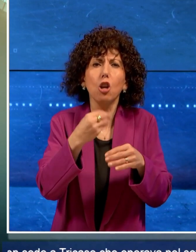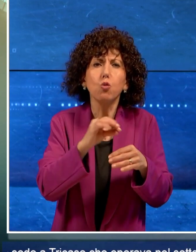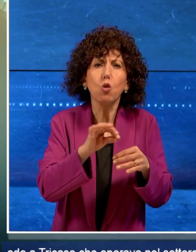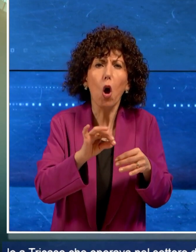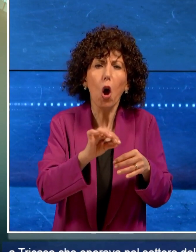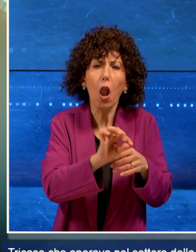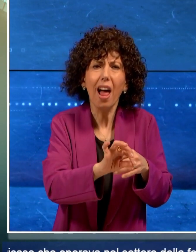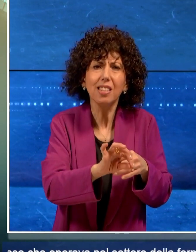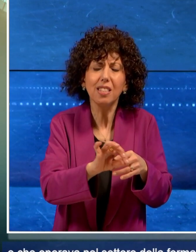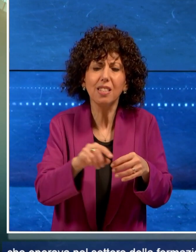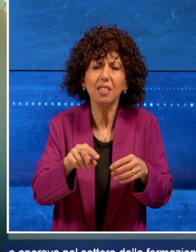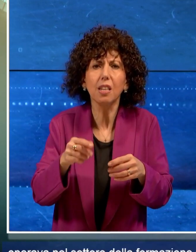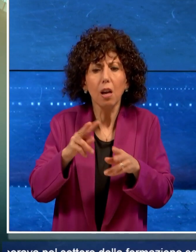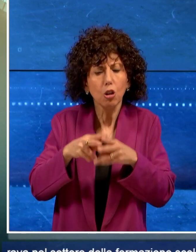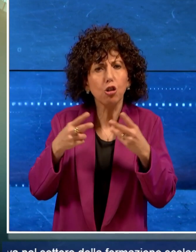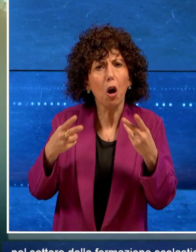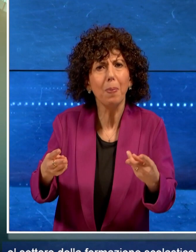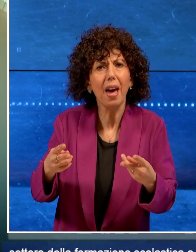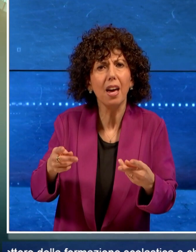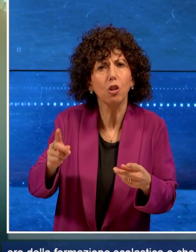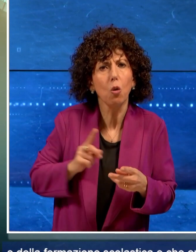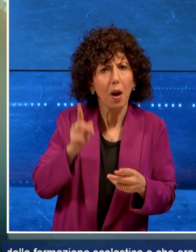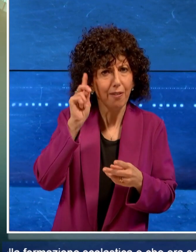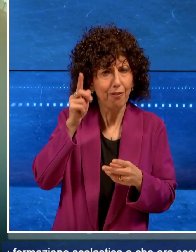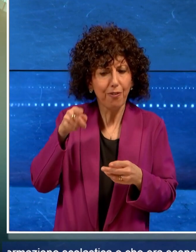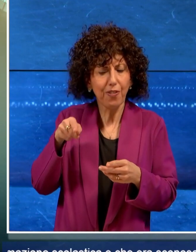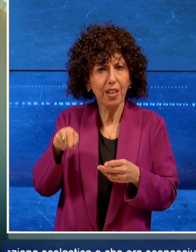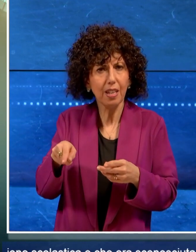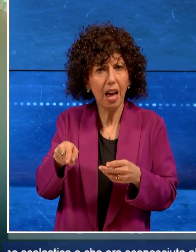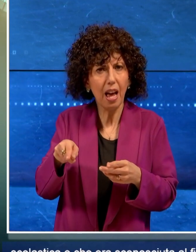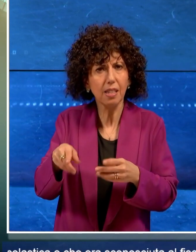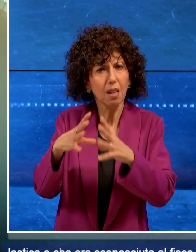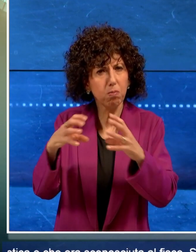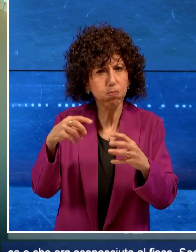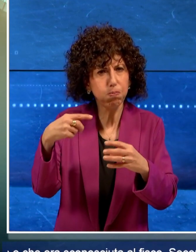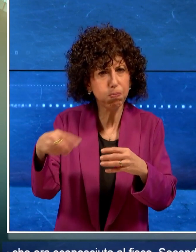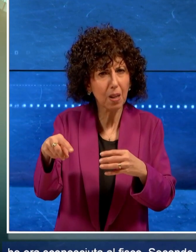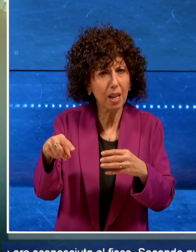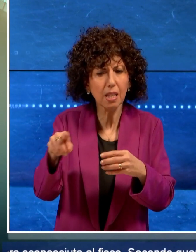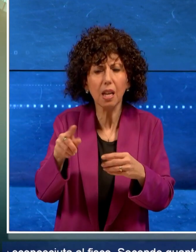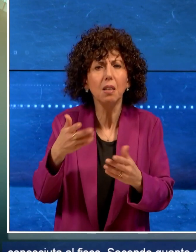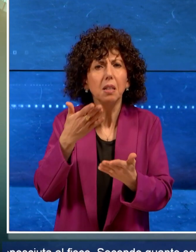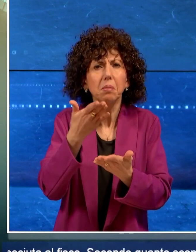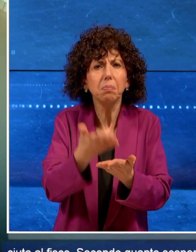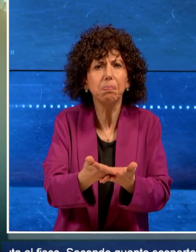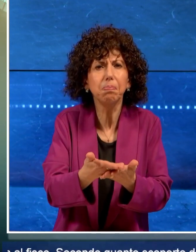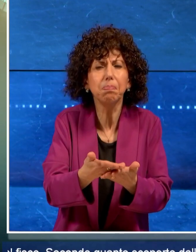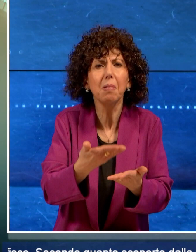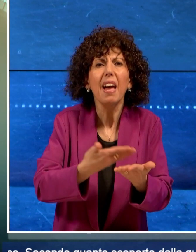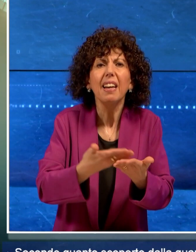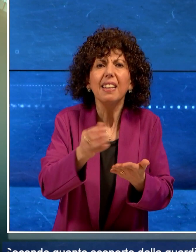Secondo quanto scoperto dalla Guardia di Finanza, l'impresa non ha presentato la